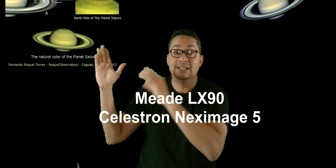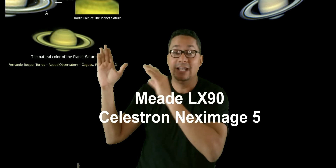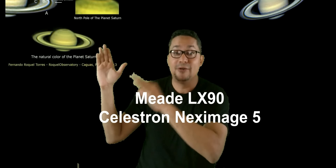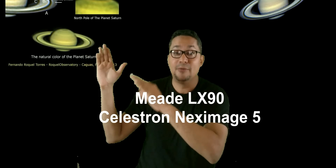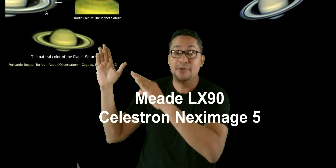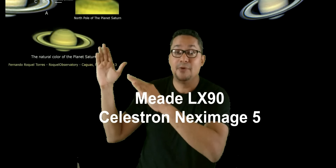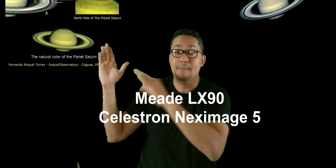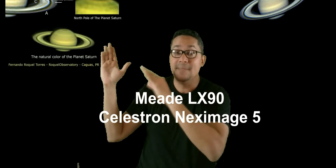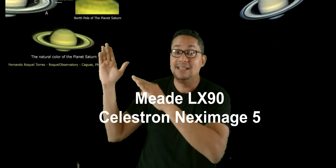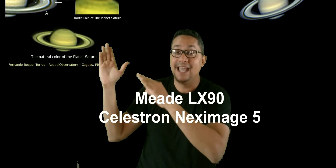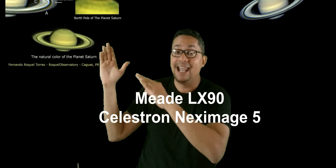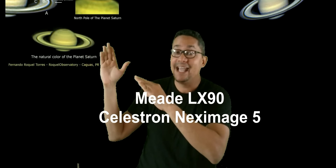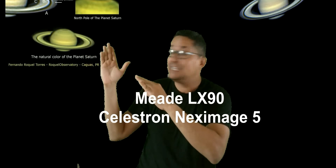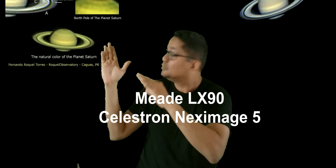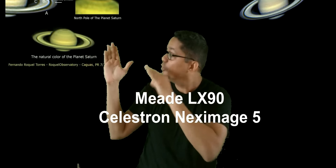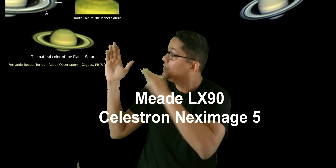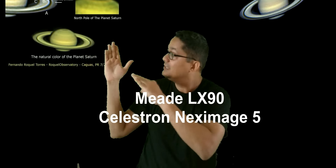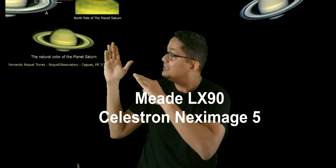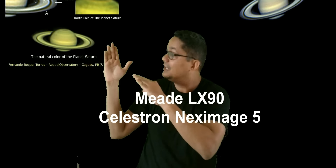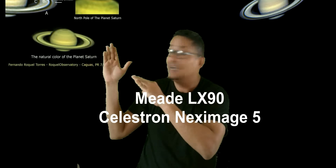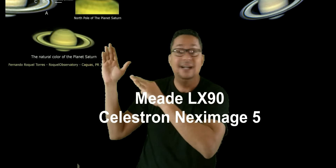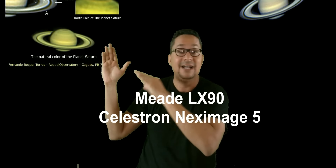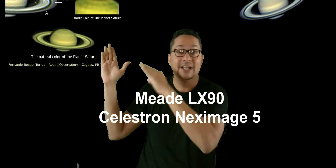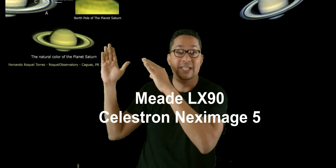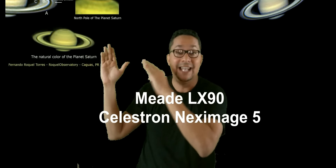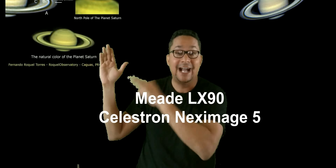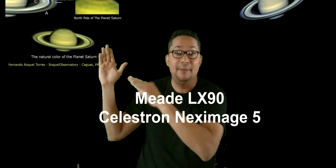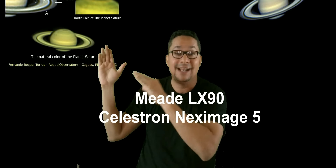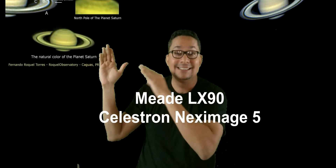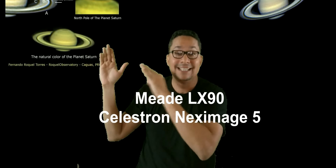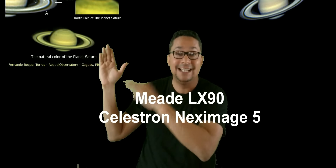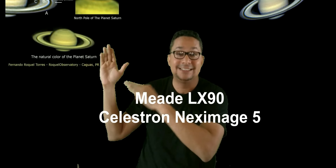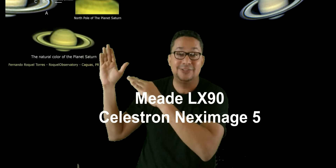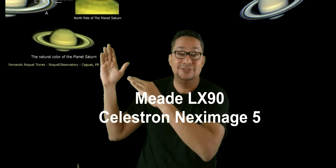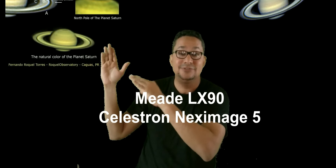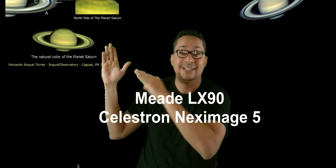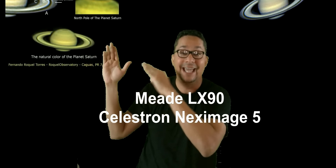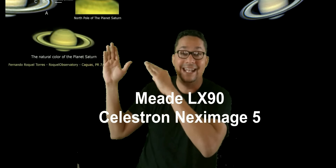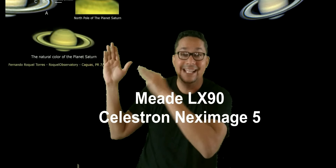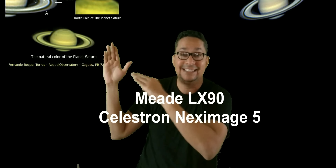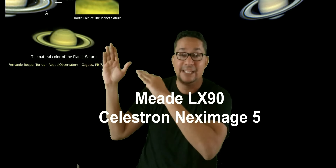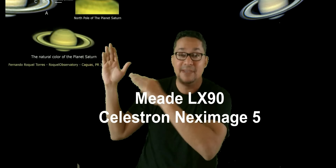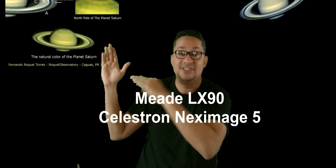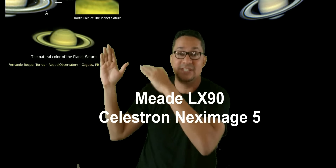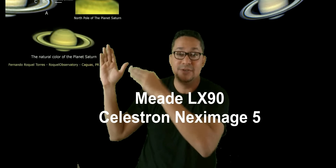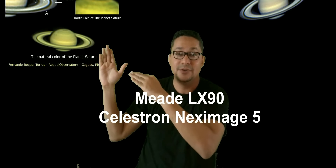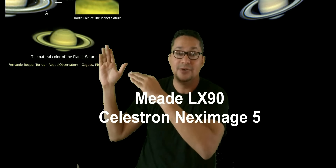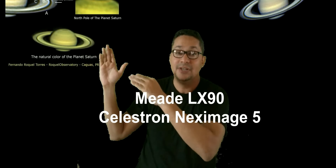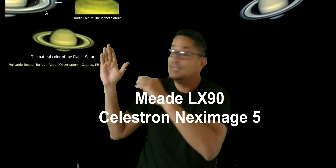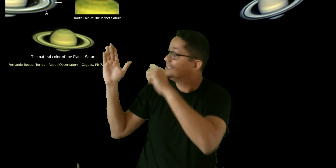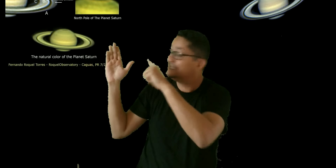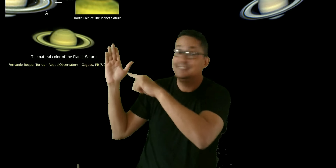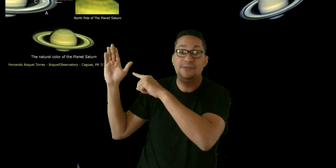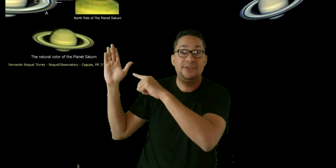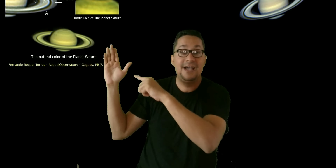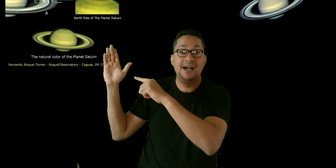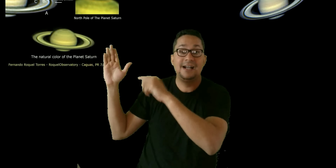el telescopio MIG-LX90 y la cámara Celestron Nesimei 5. Si se fijan,